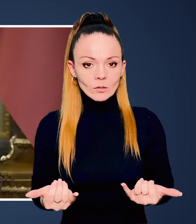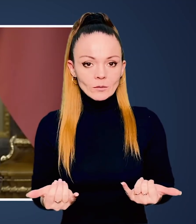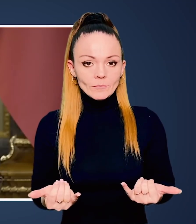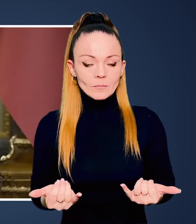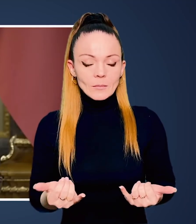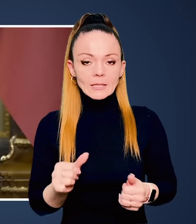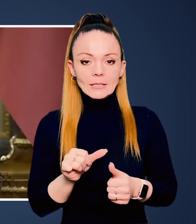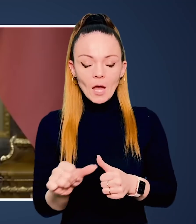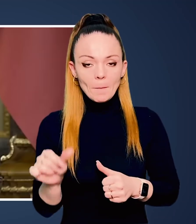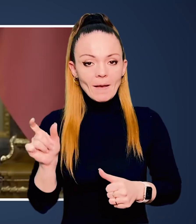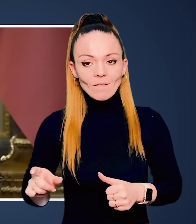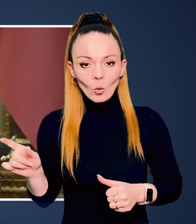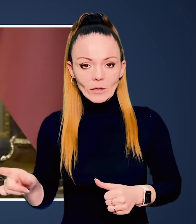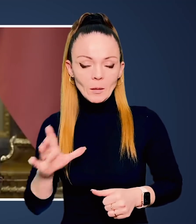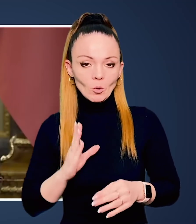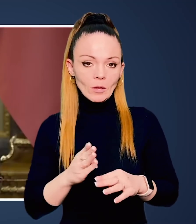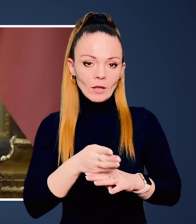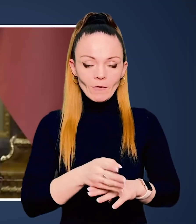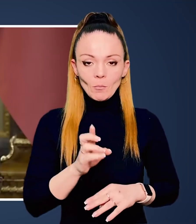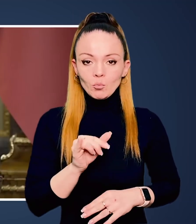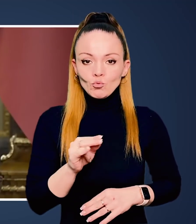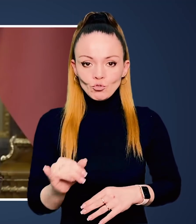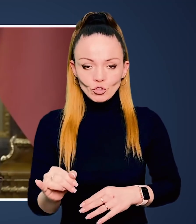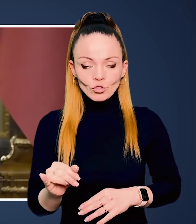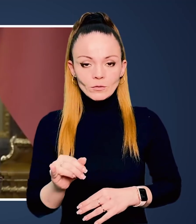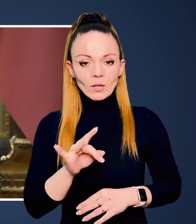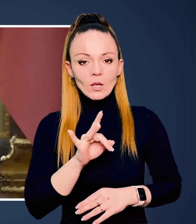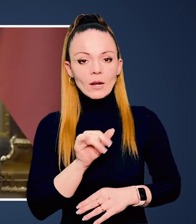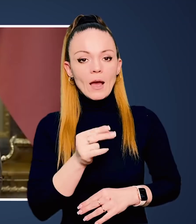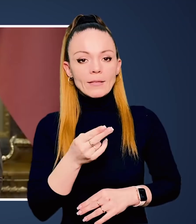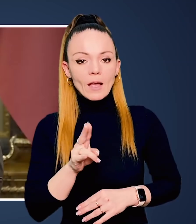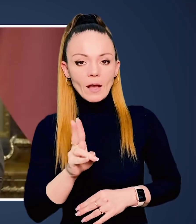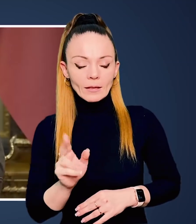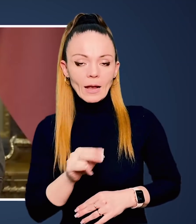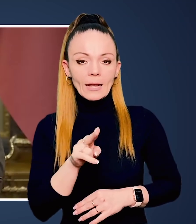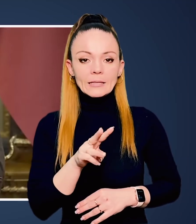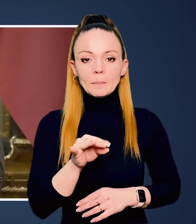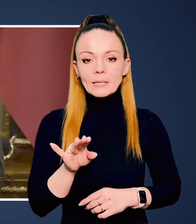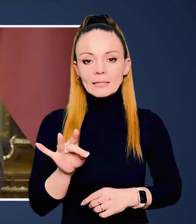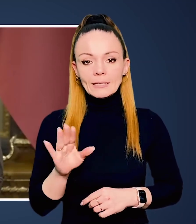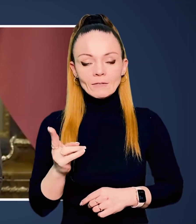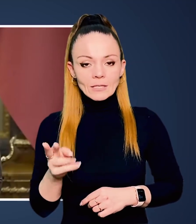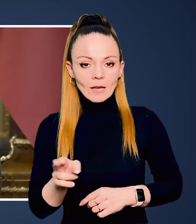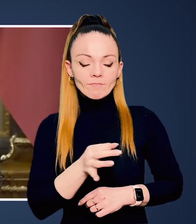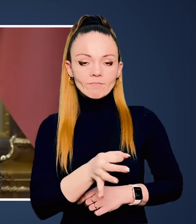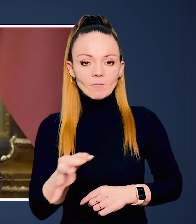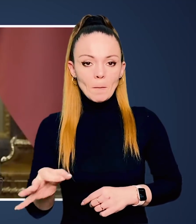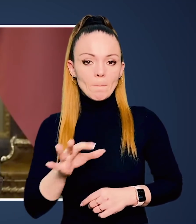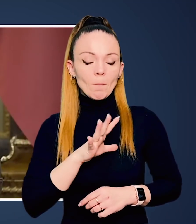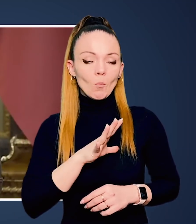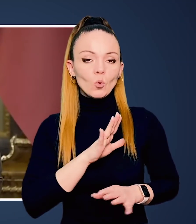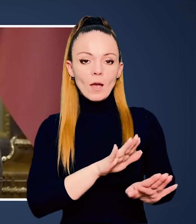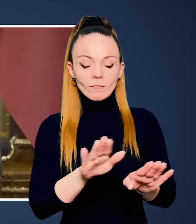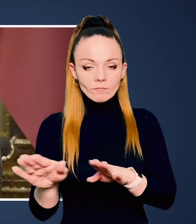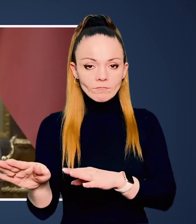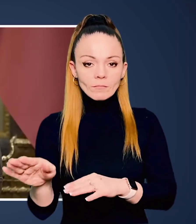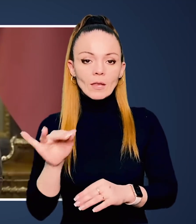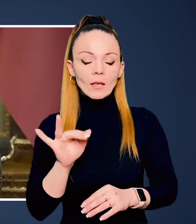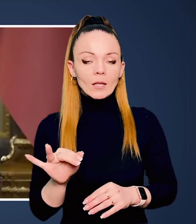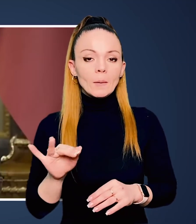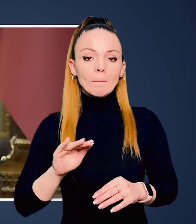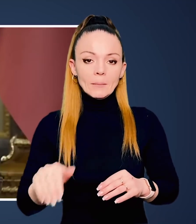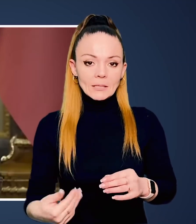Сьогодні саме вони були в Бучі, Радянки, Дмитрівці побували. І тільки після цього